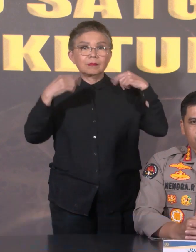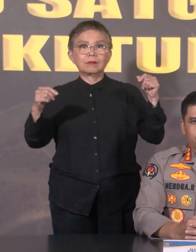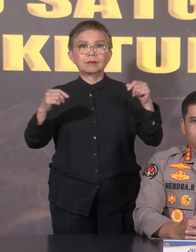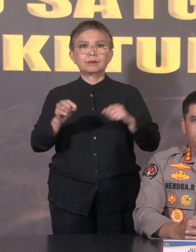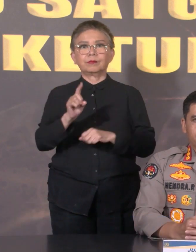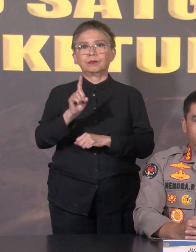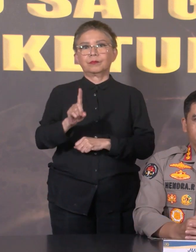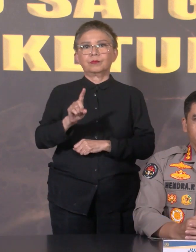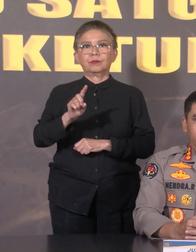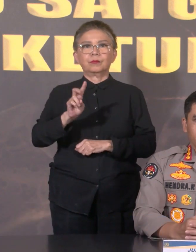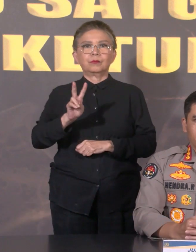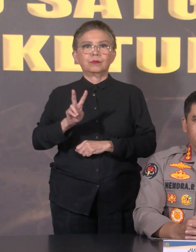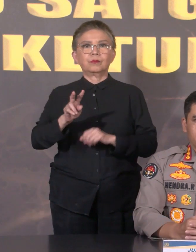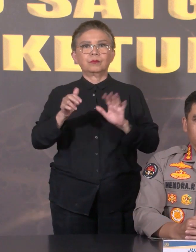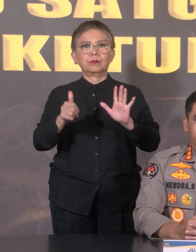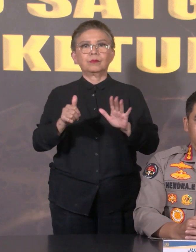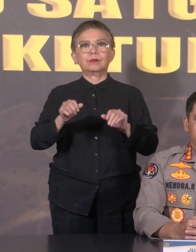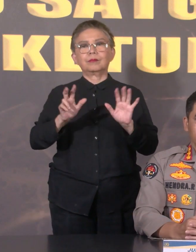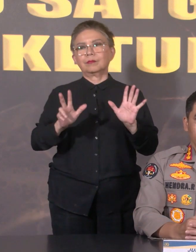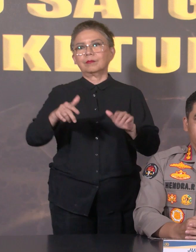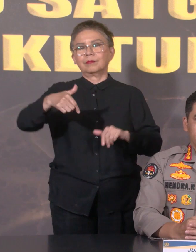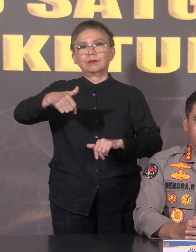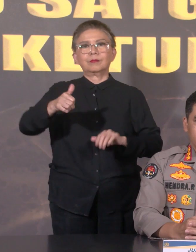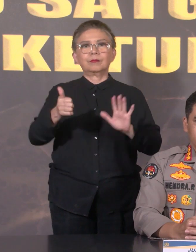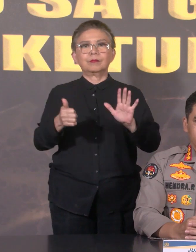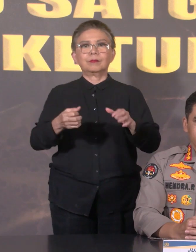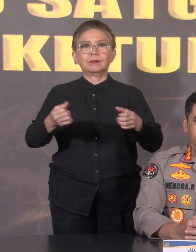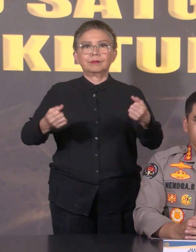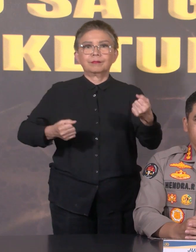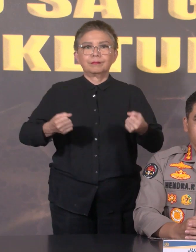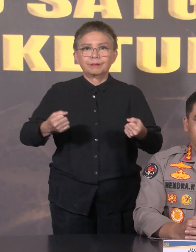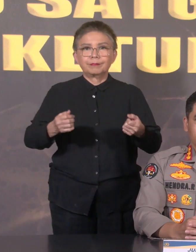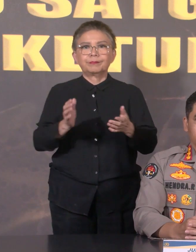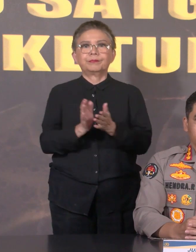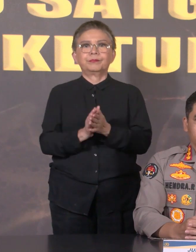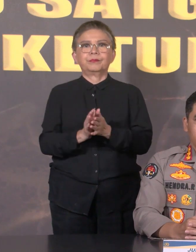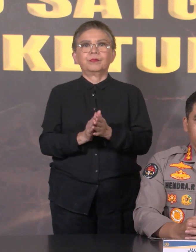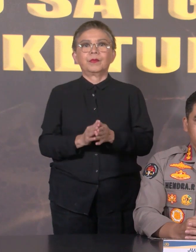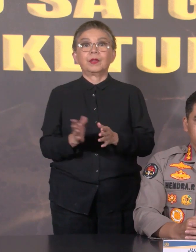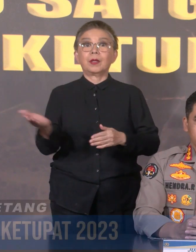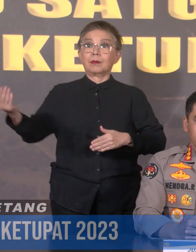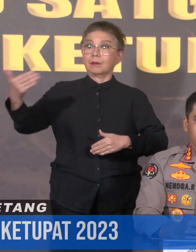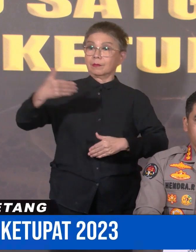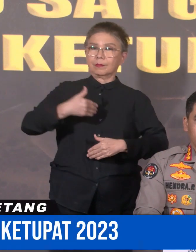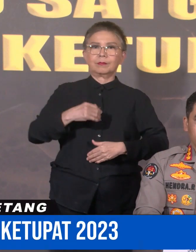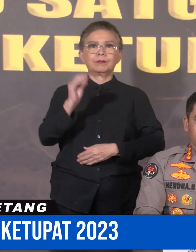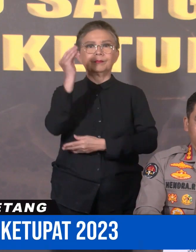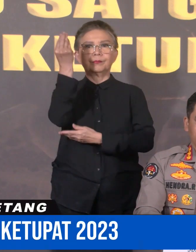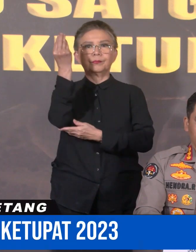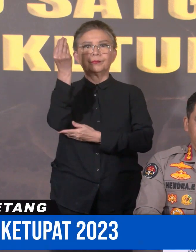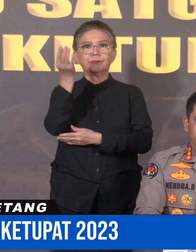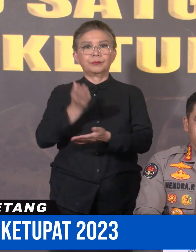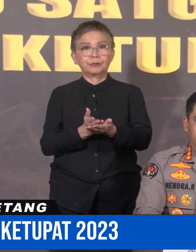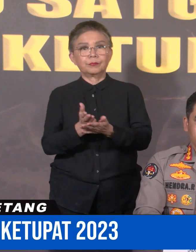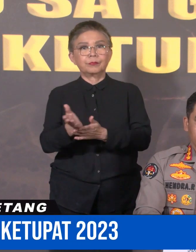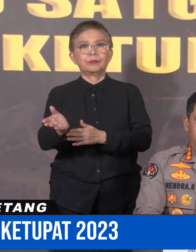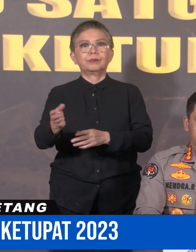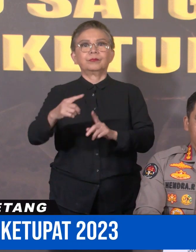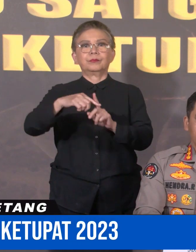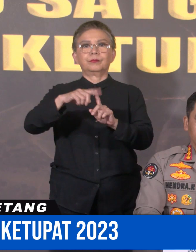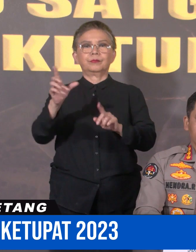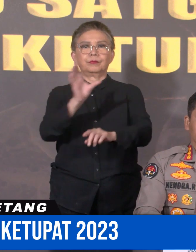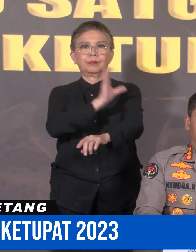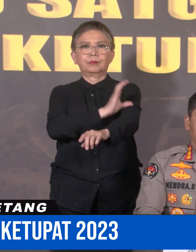126.876 kendaraan Sedangkan untuk yang masuk Jakarta melalui